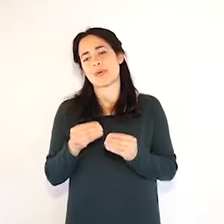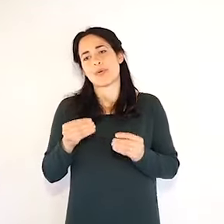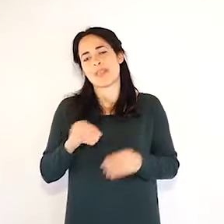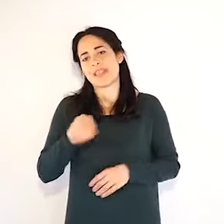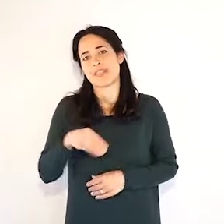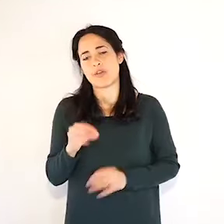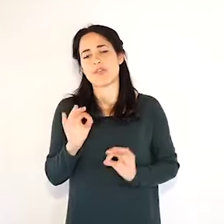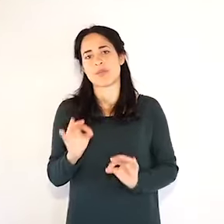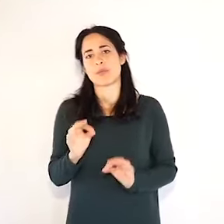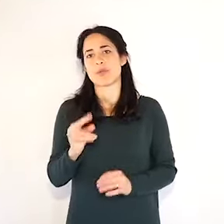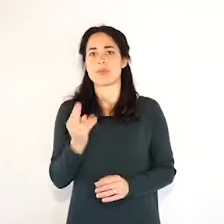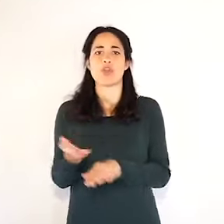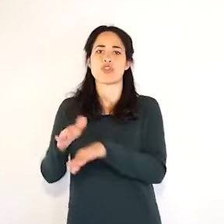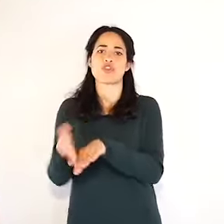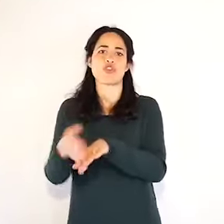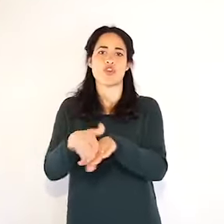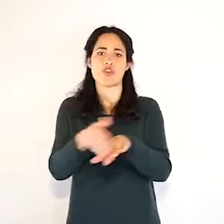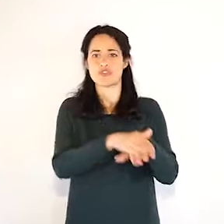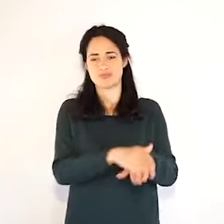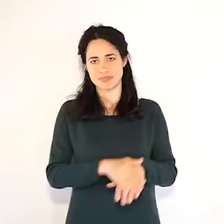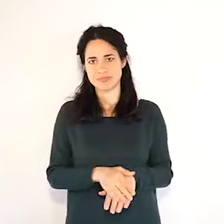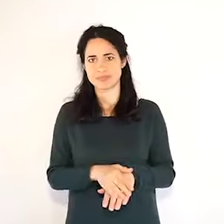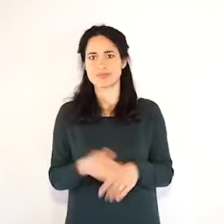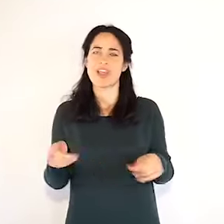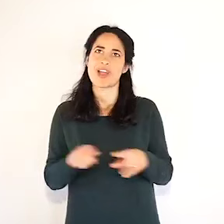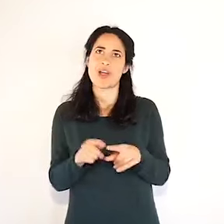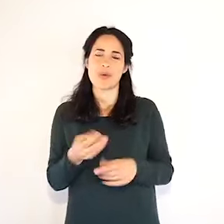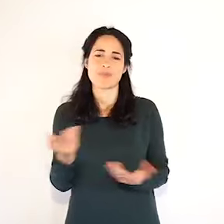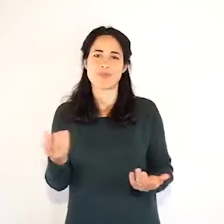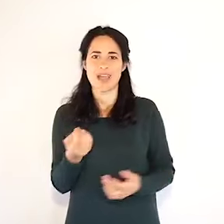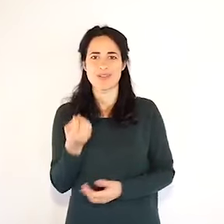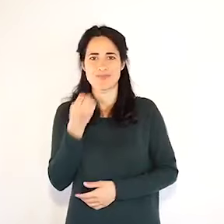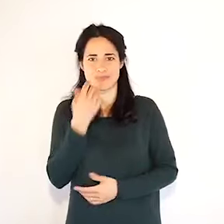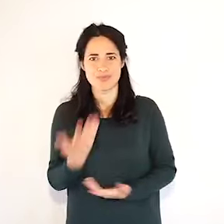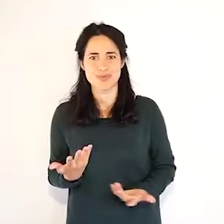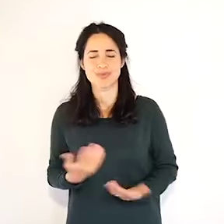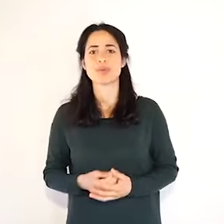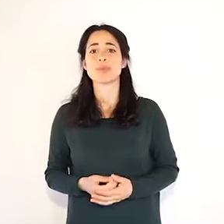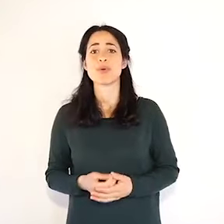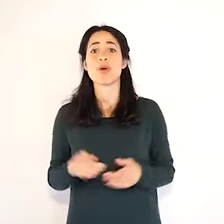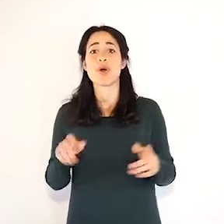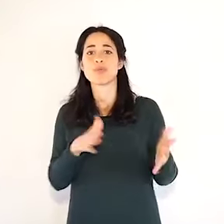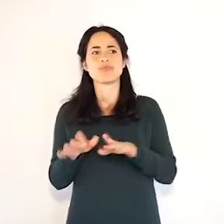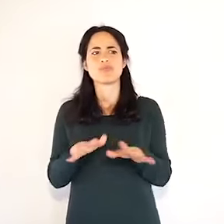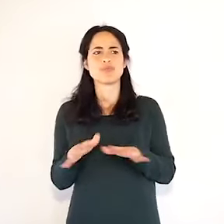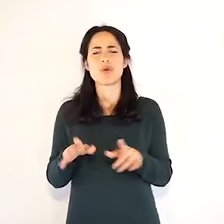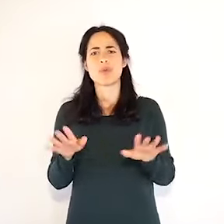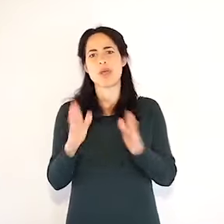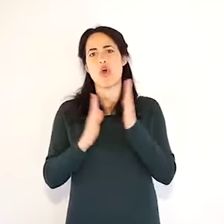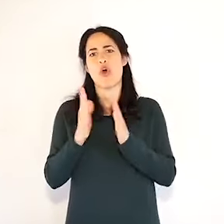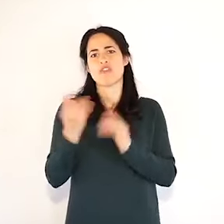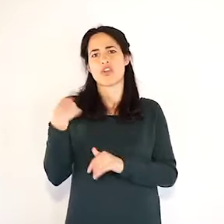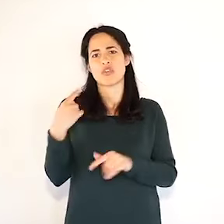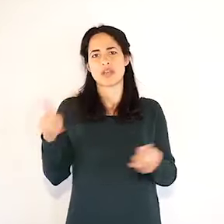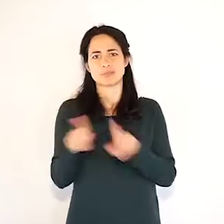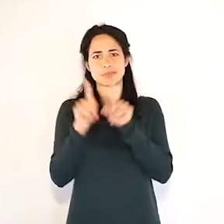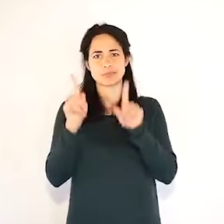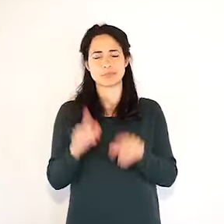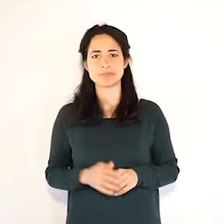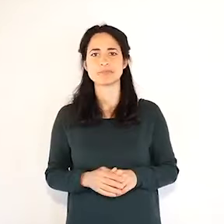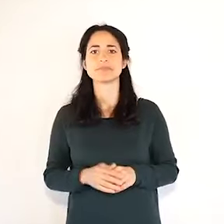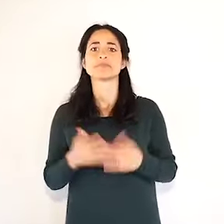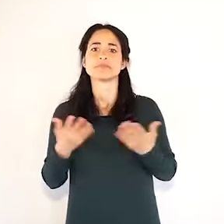i decessi, i decessi sono più o meno come ieri e naturalmente